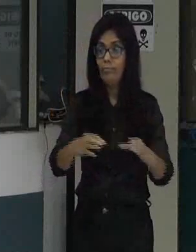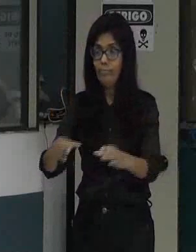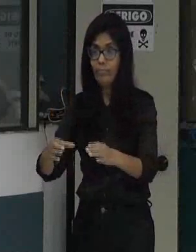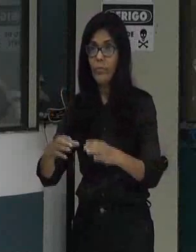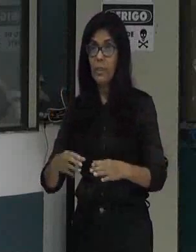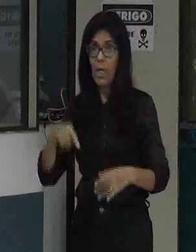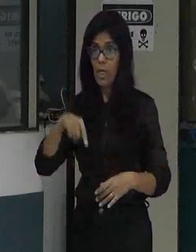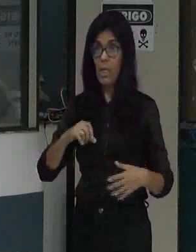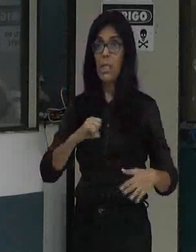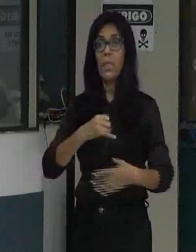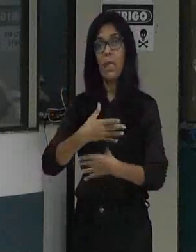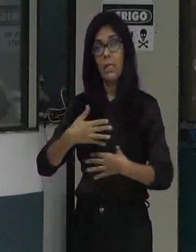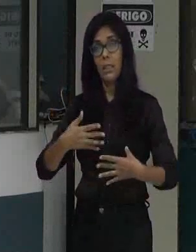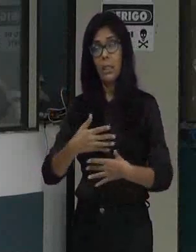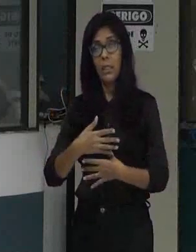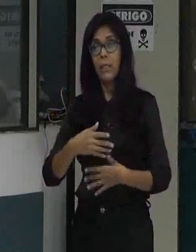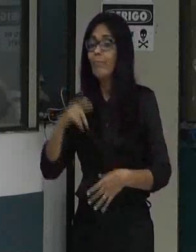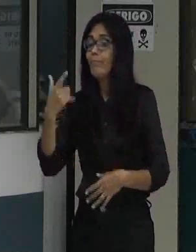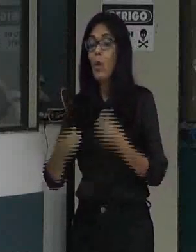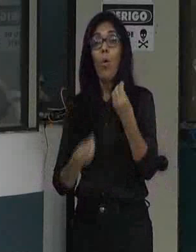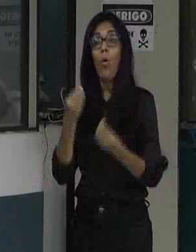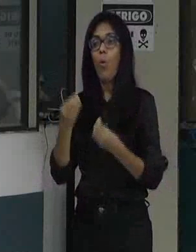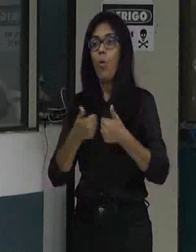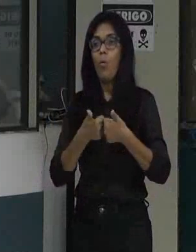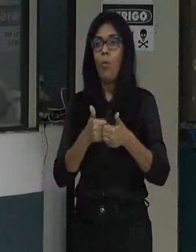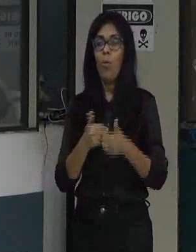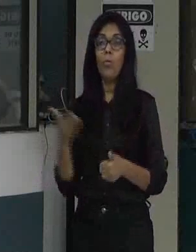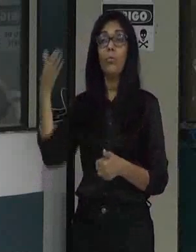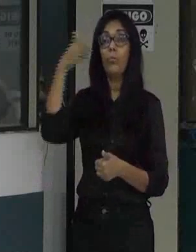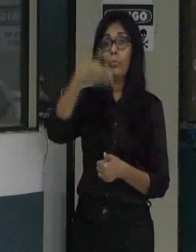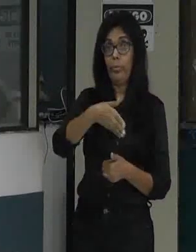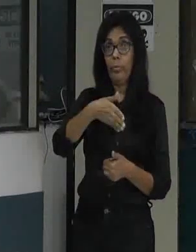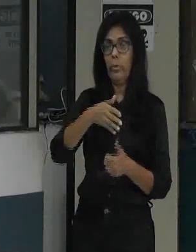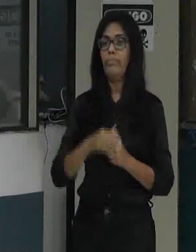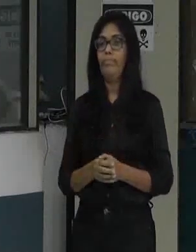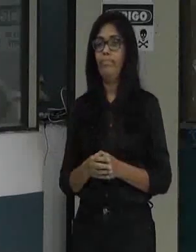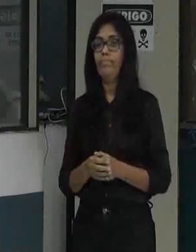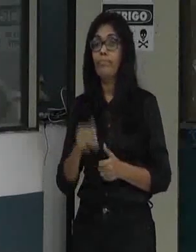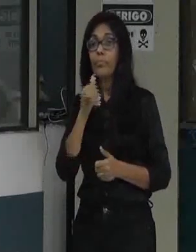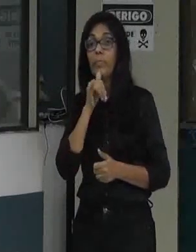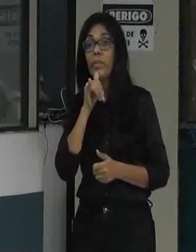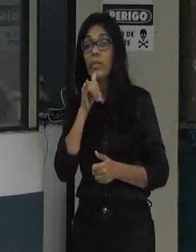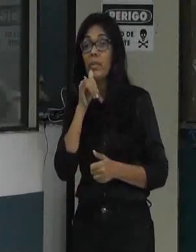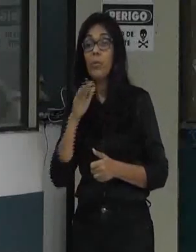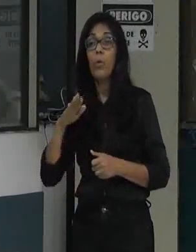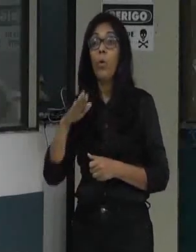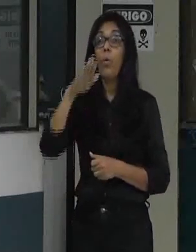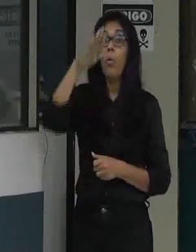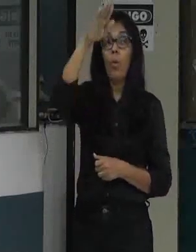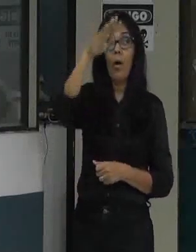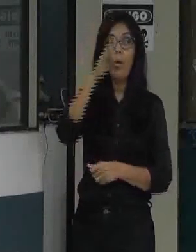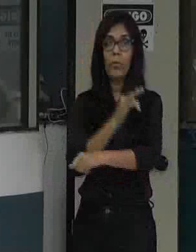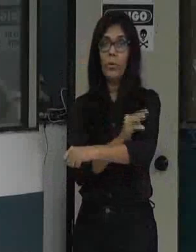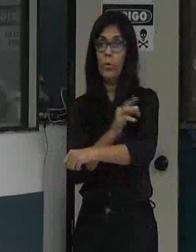ver a humanidade já se decontando aí não é presente o alto lá do São Paulo de Leia na rua do João